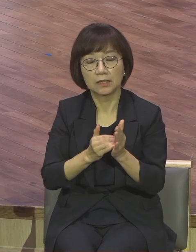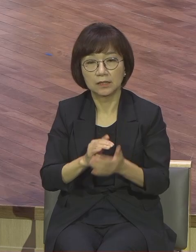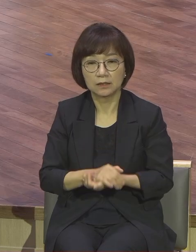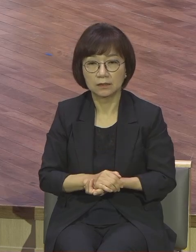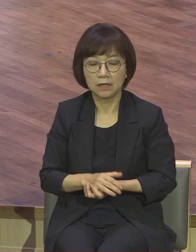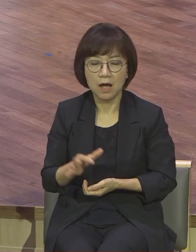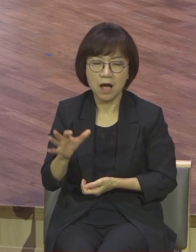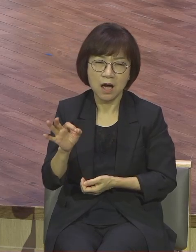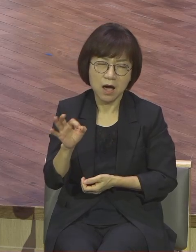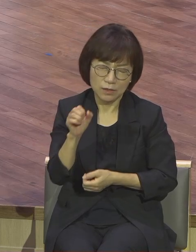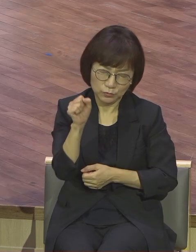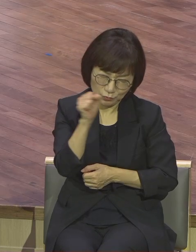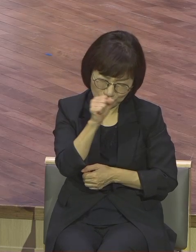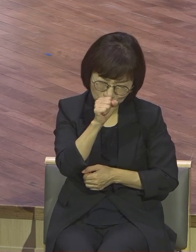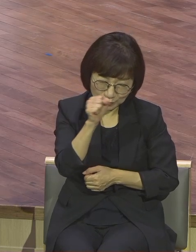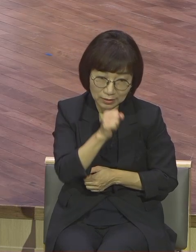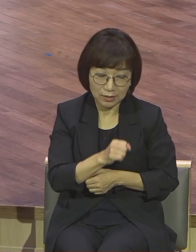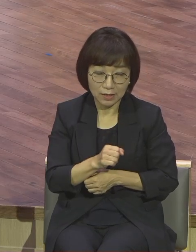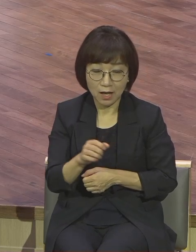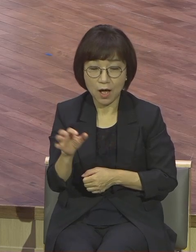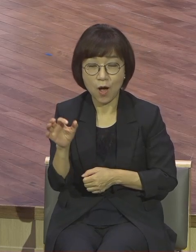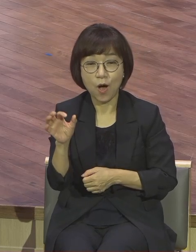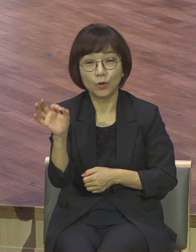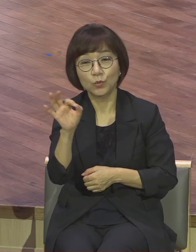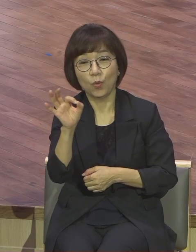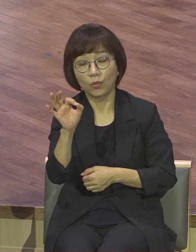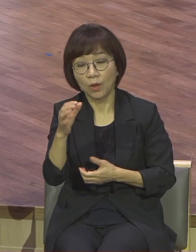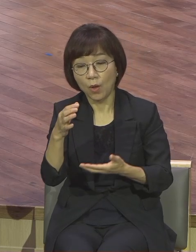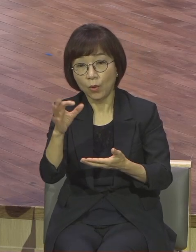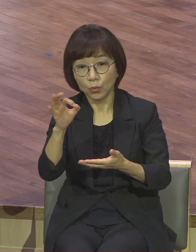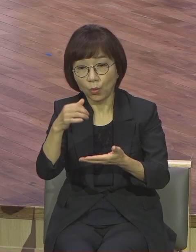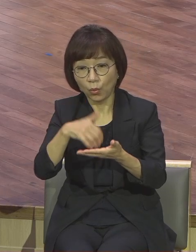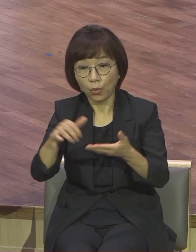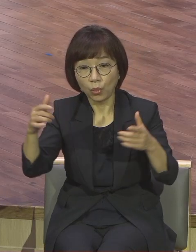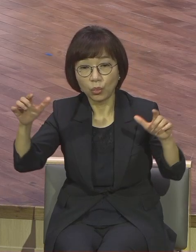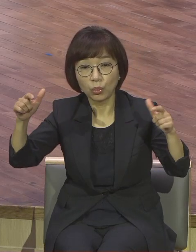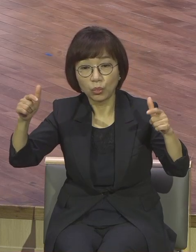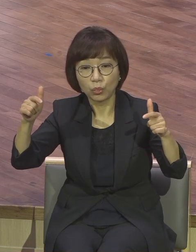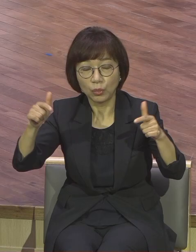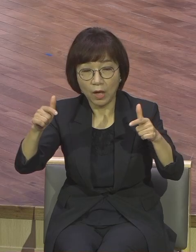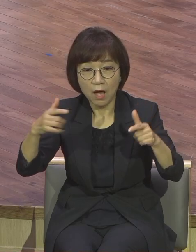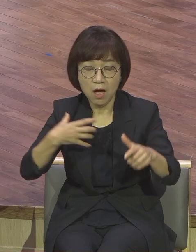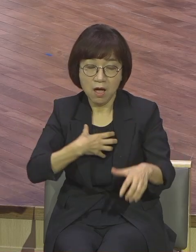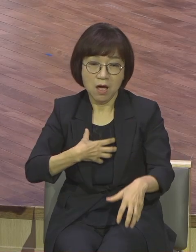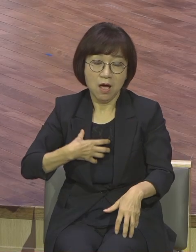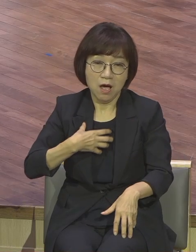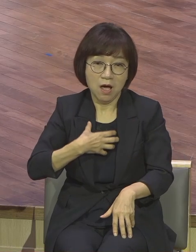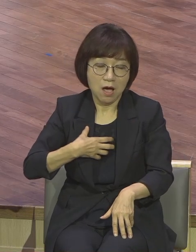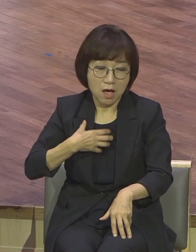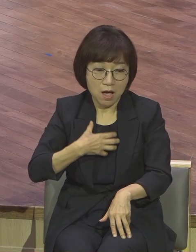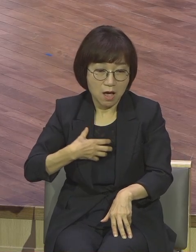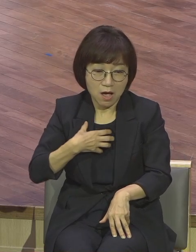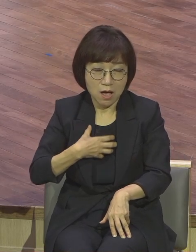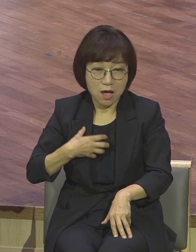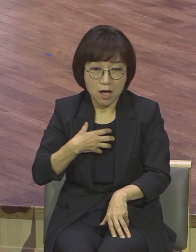손해를 봤단 말이에요 또 돈이 준단 말이에요 이게 불안해가지고 견뎌다 못해서 이게 막 눌려가지고 자살해